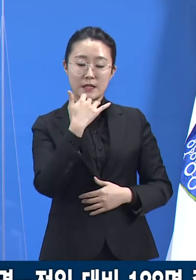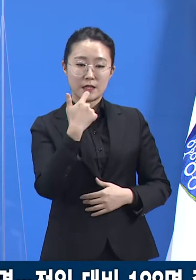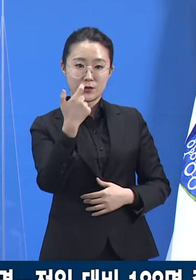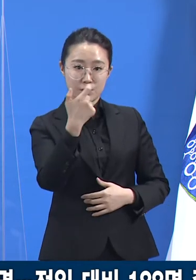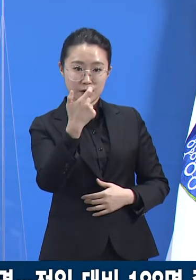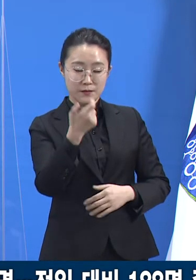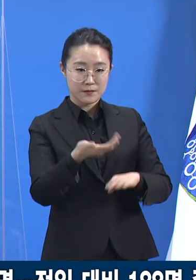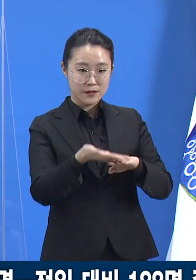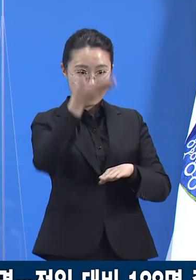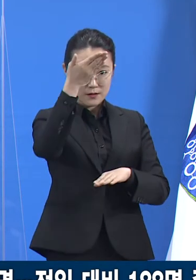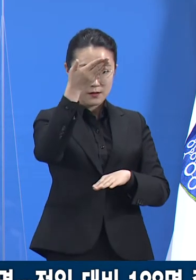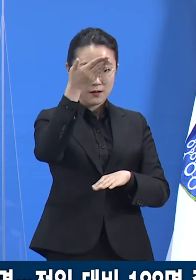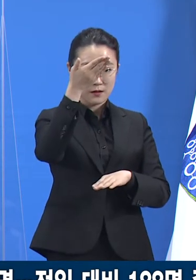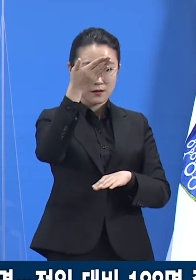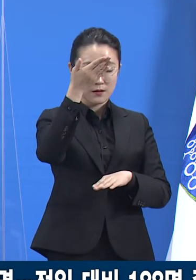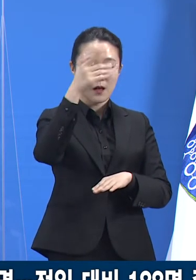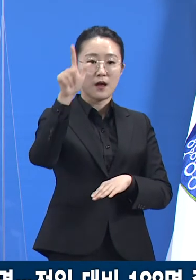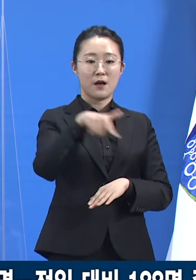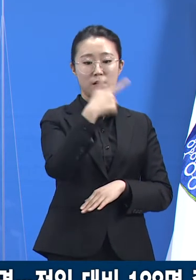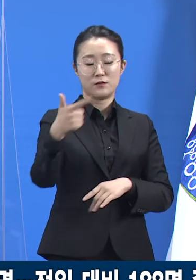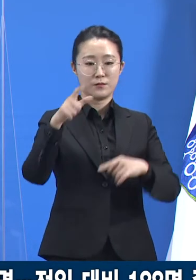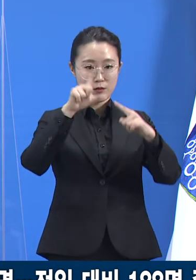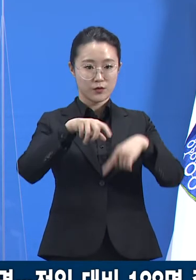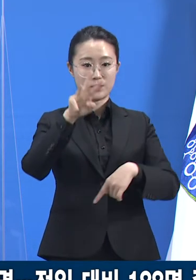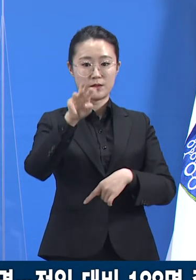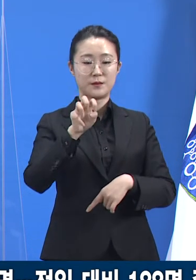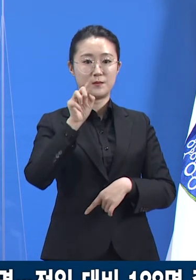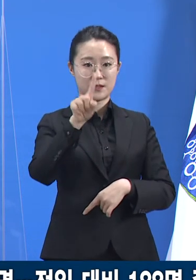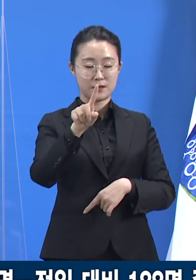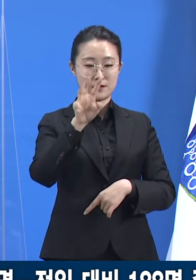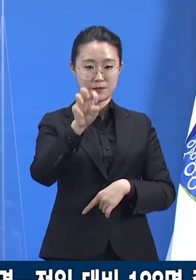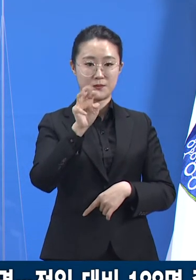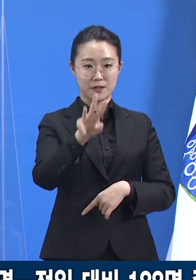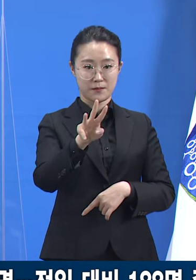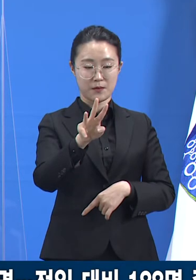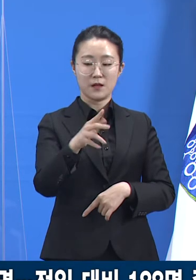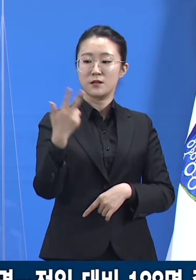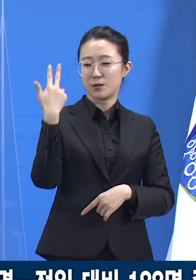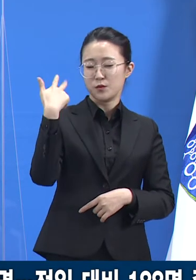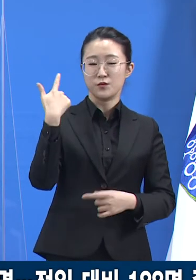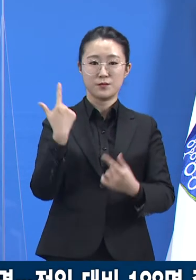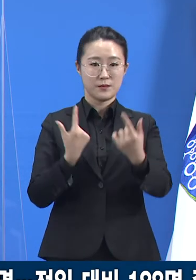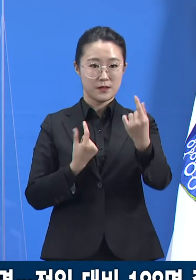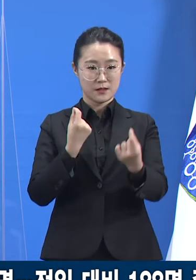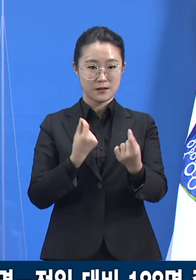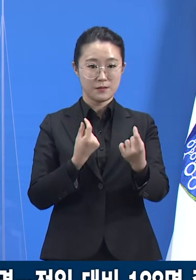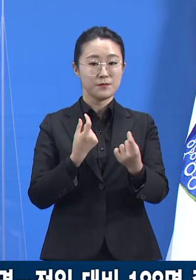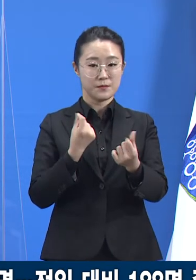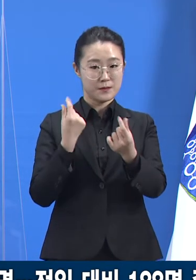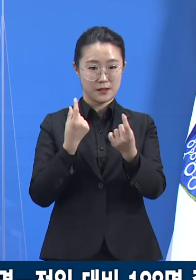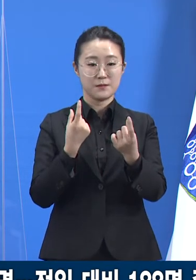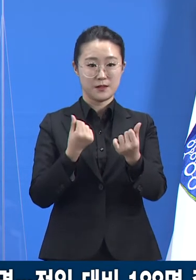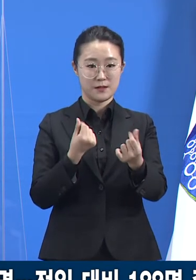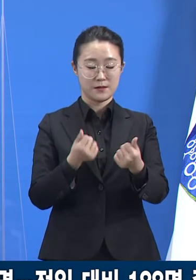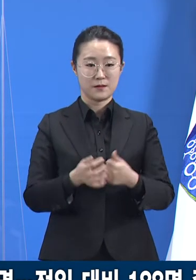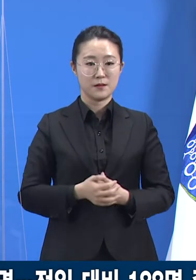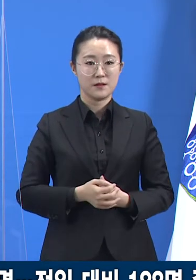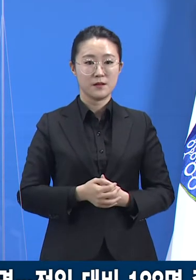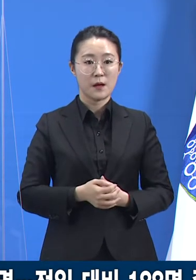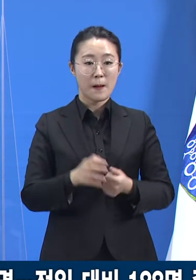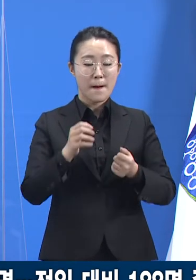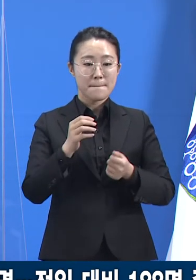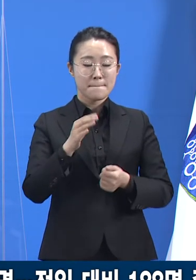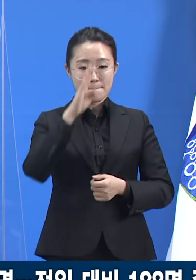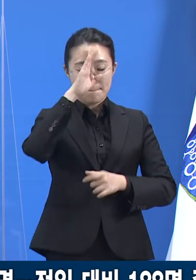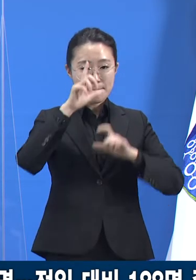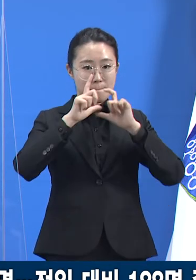확진자의 숫자는 일평균 33명으로 전주와 거의 유사합니다. 진단일 당시 감염 경로를